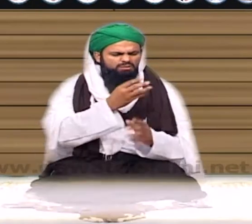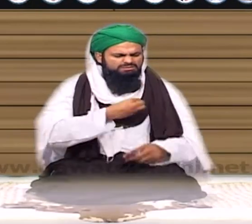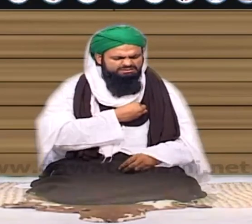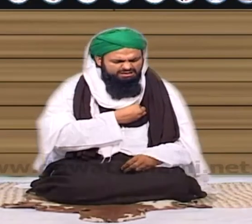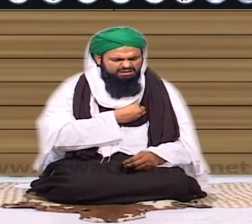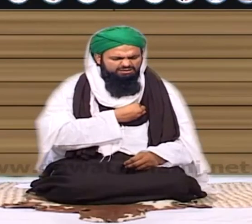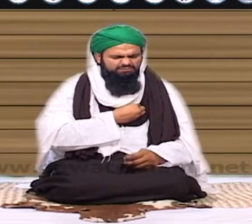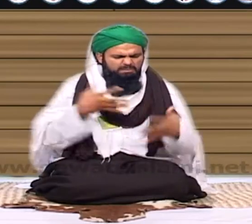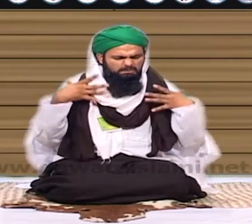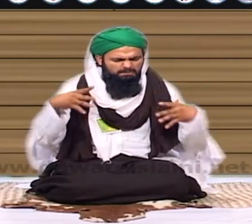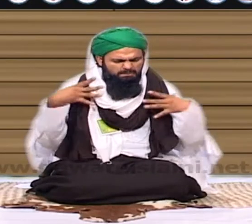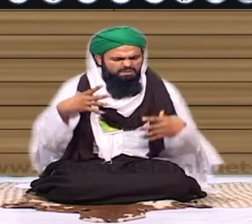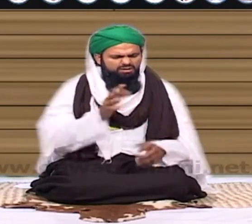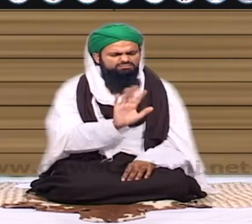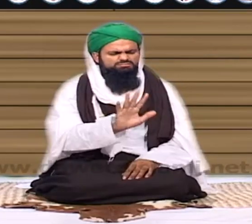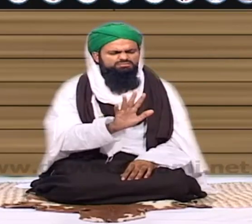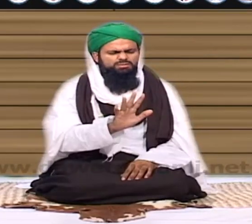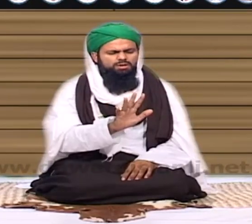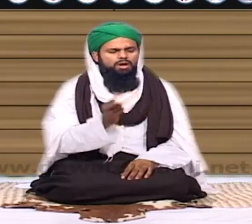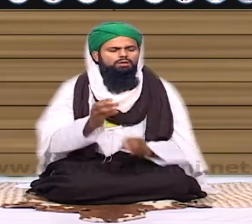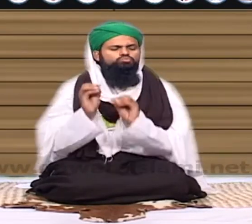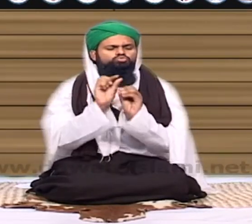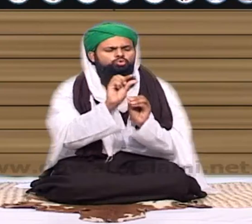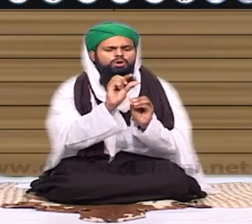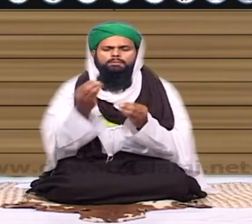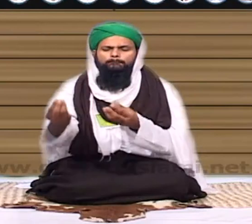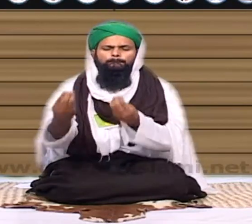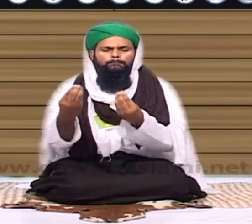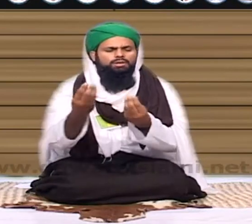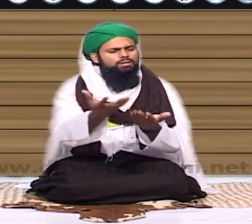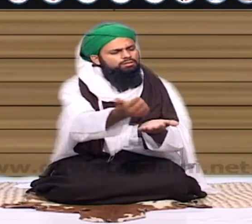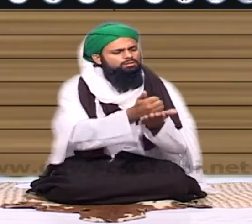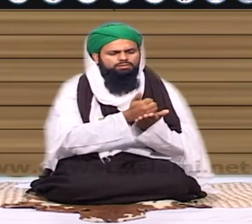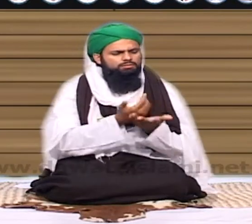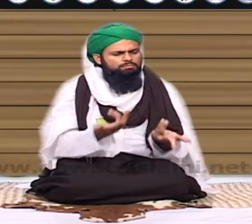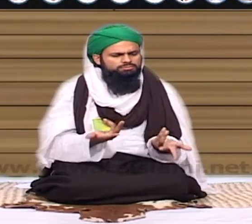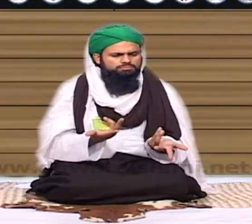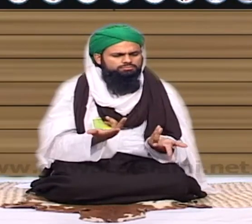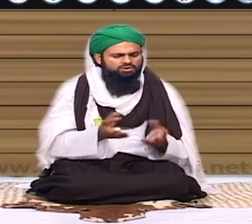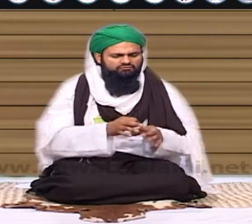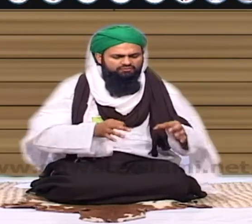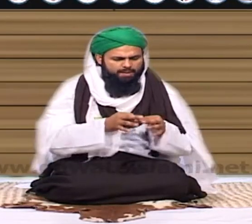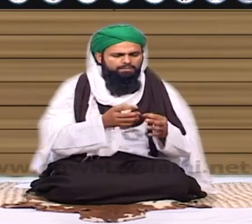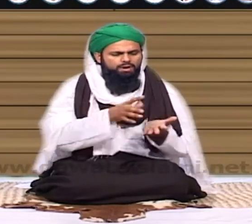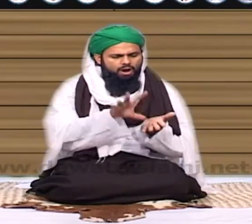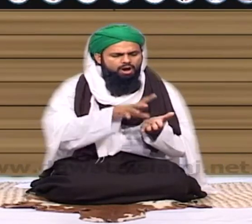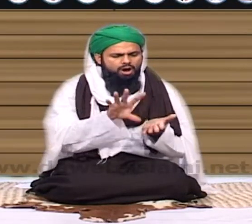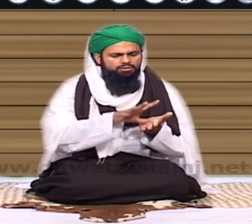اتنی مشخت کرتے آپ کے مریدین آپ نے بہت خوشی آپ کے اخراجات برداشت کر لیں